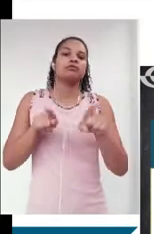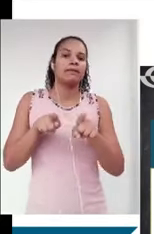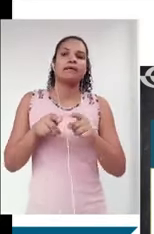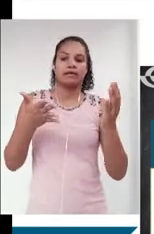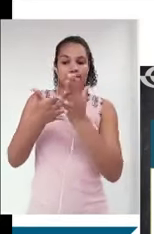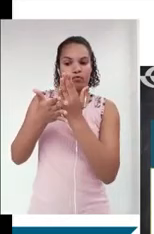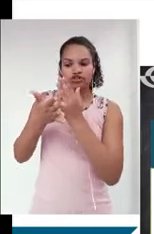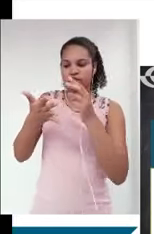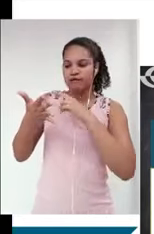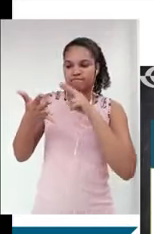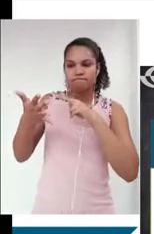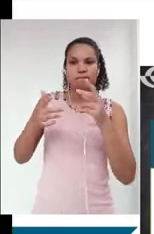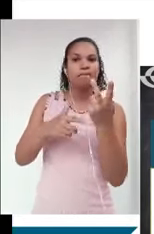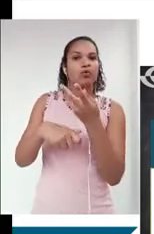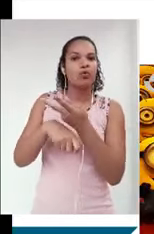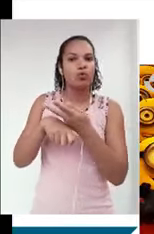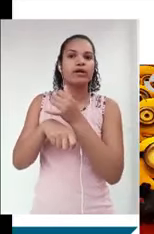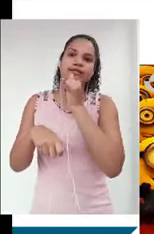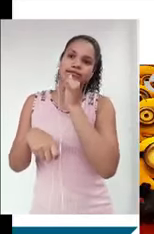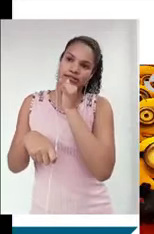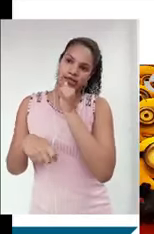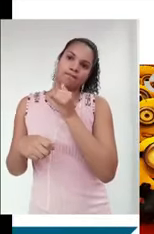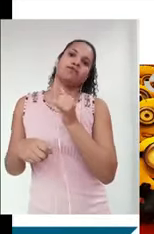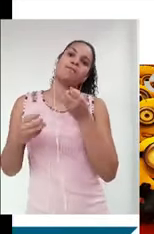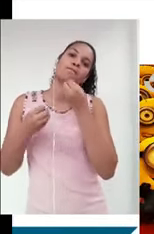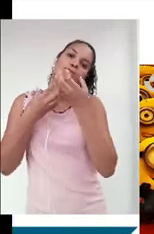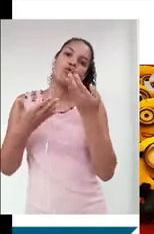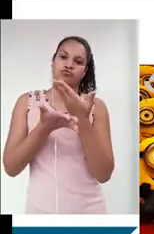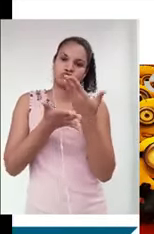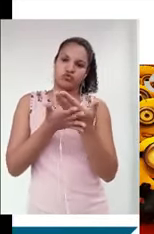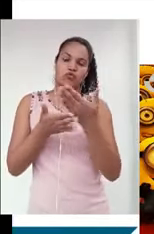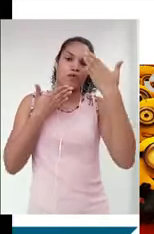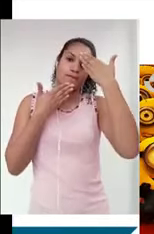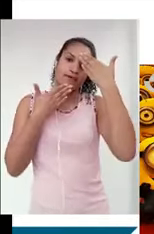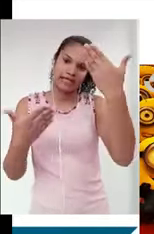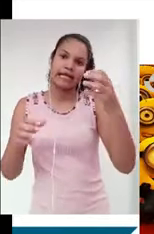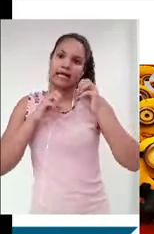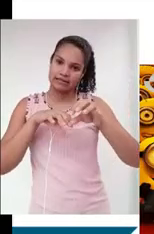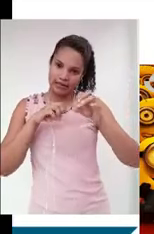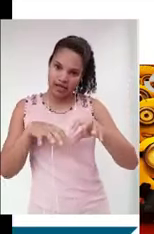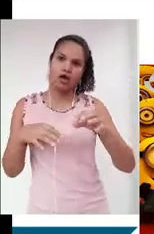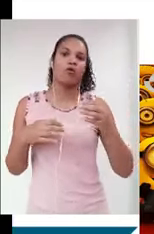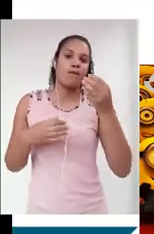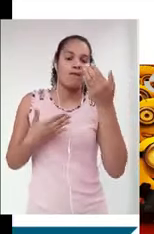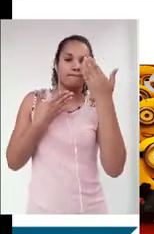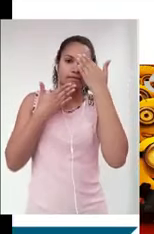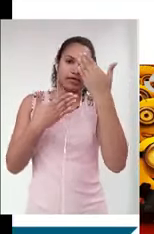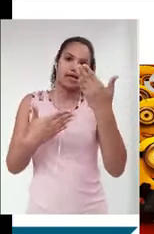postila é recheada de exemplos, façam esse mecanismo. E tenham ótimos estudos. Obrigada pela aula, obrigada pela participação